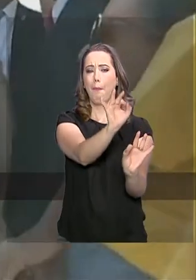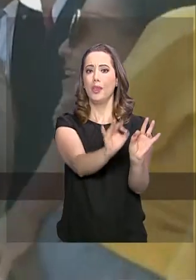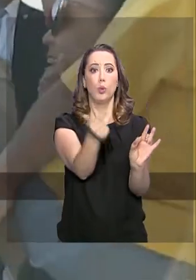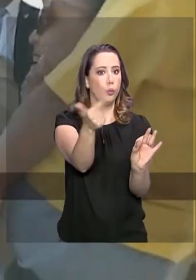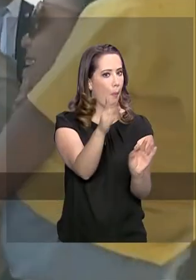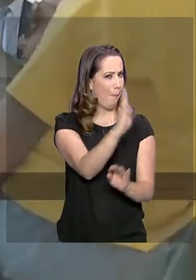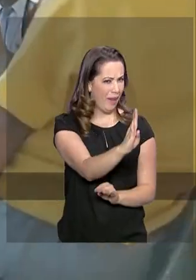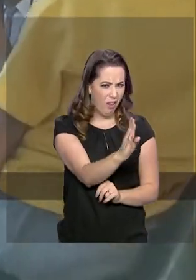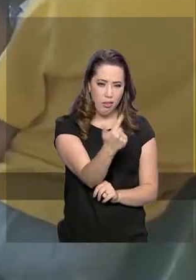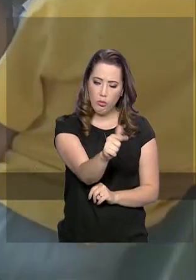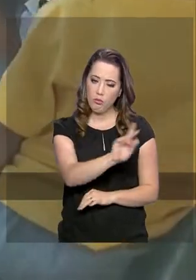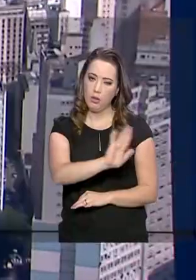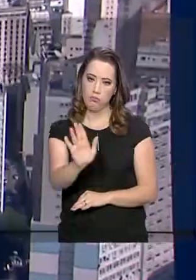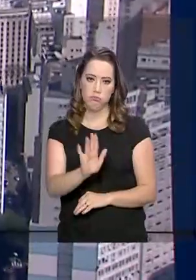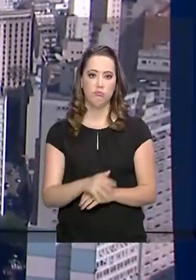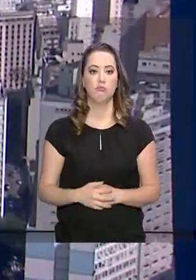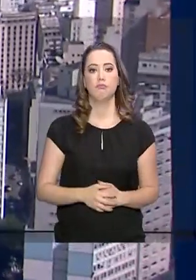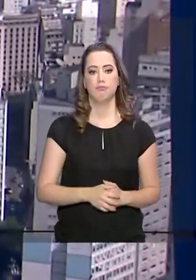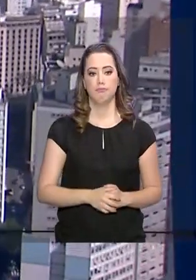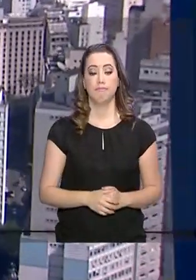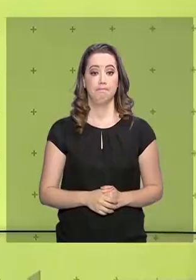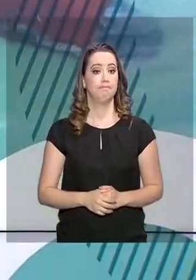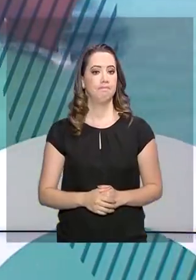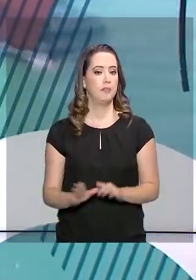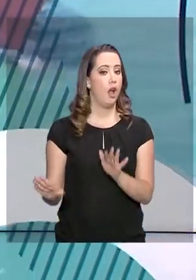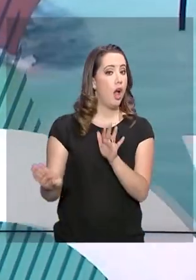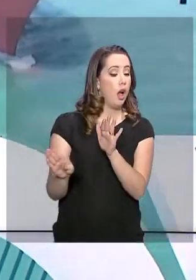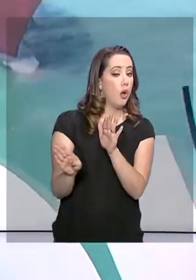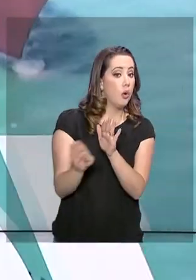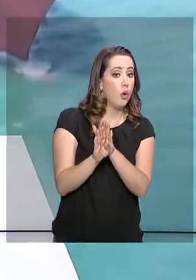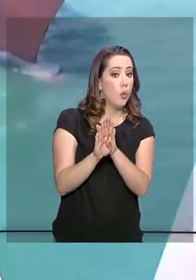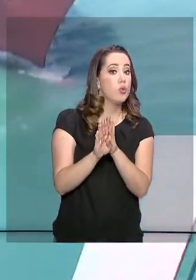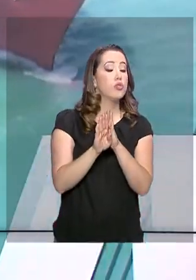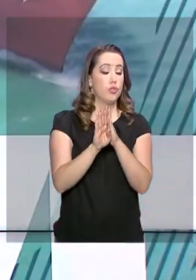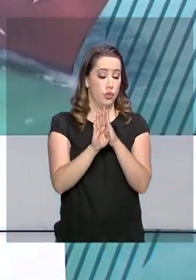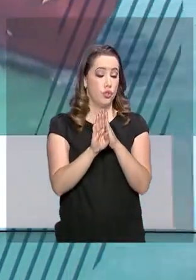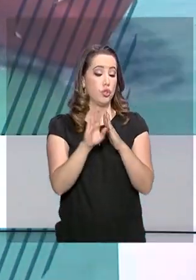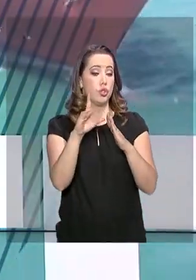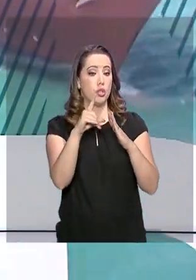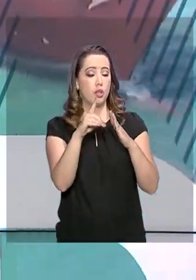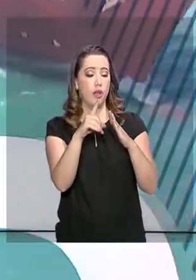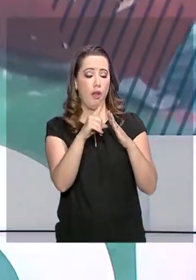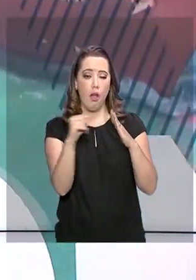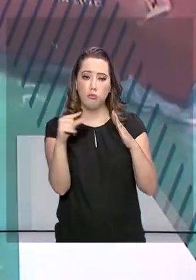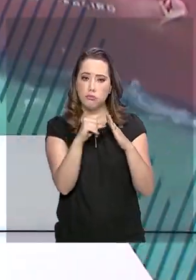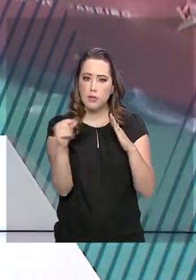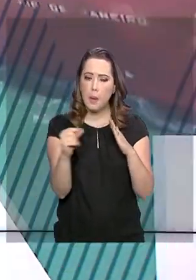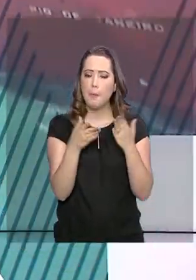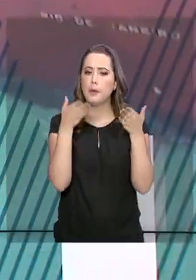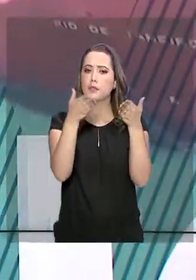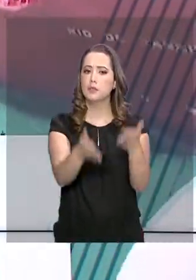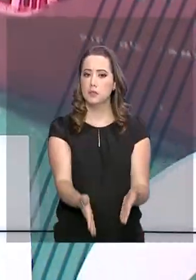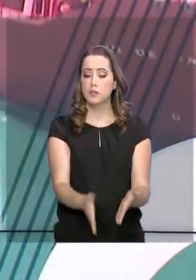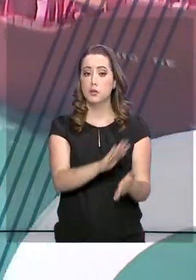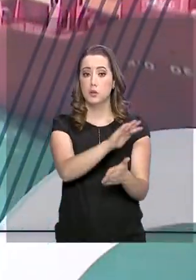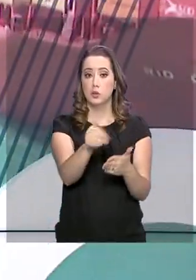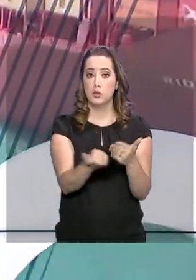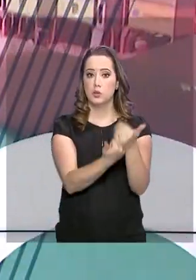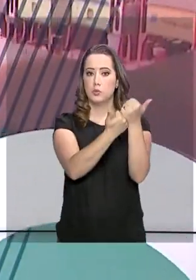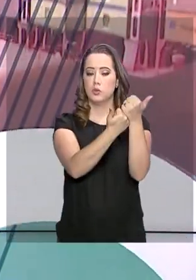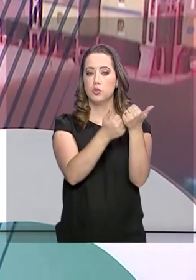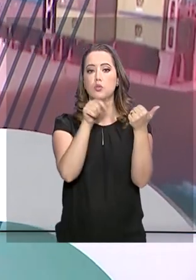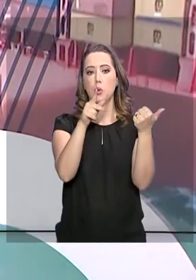para mim, para o governo de outro lugar. Ao chegar ao Palácio do Planalto, o presidente Bolsonaro participou da transmissão de cargo do